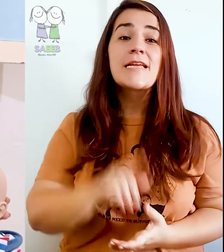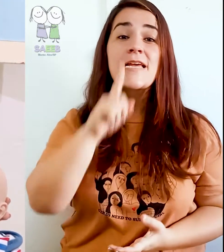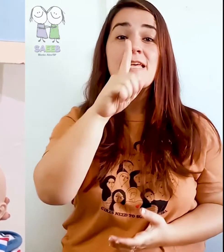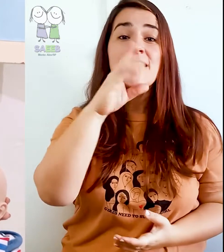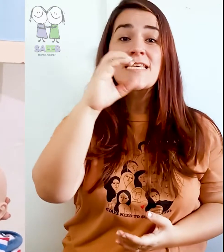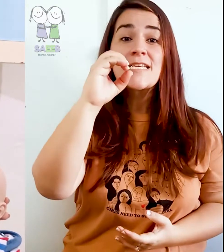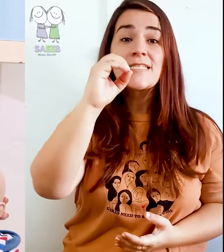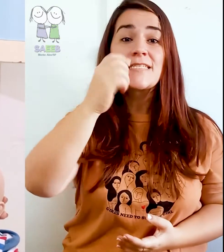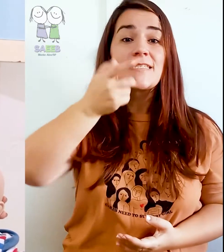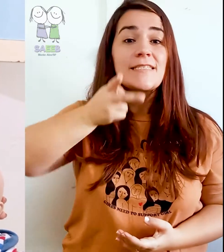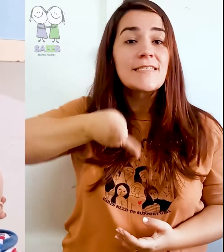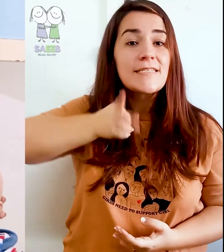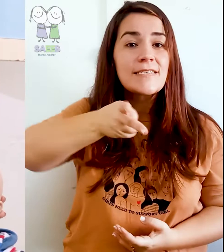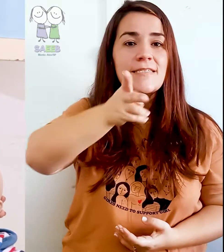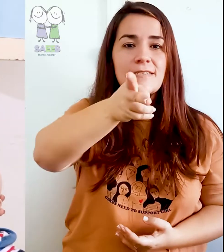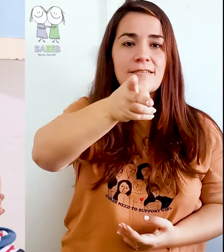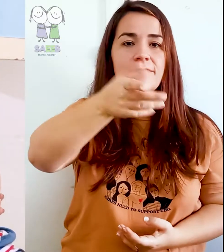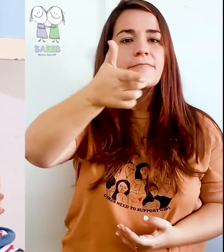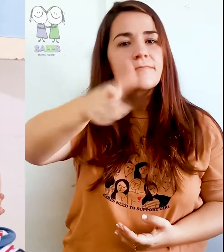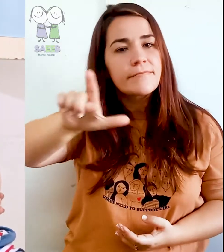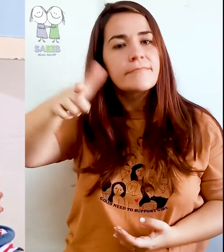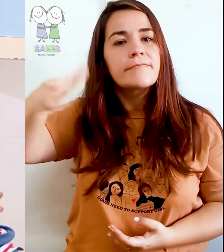Também 10 repetições de cada movimento.